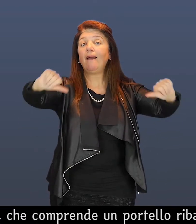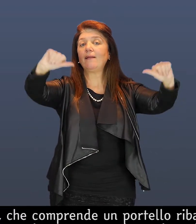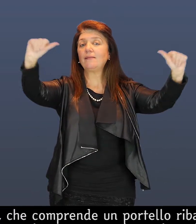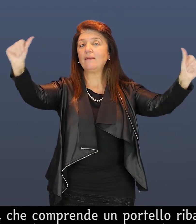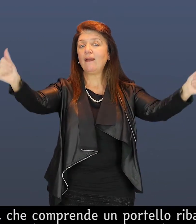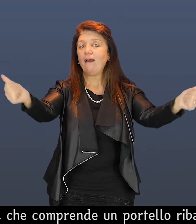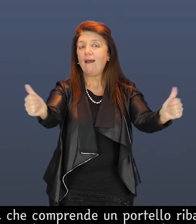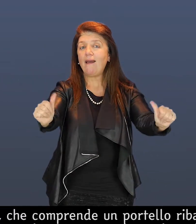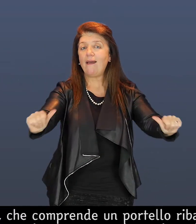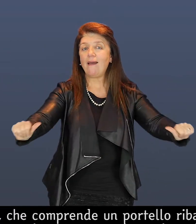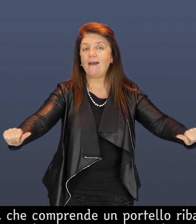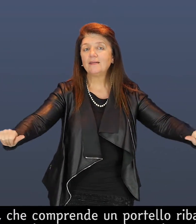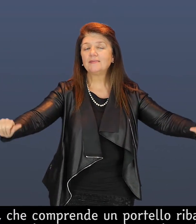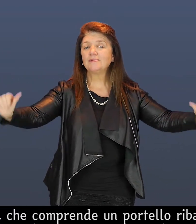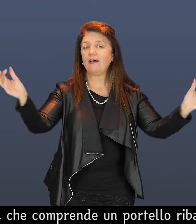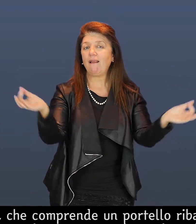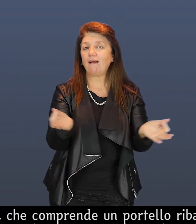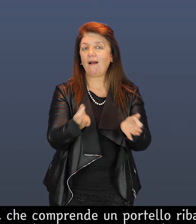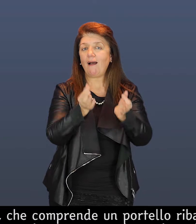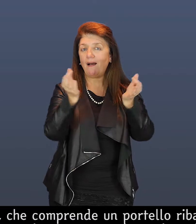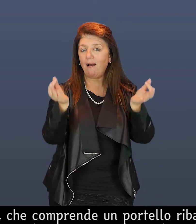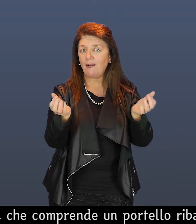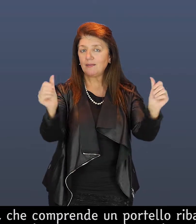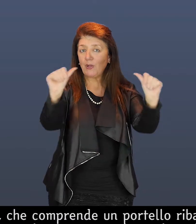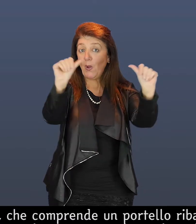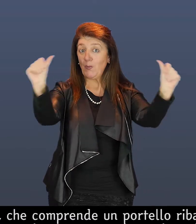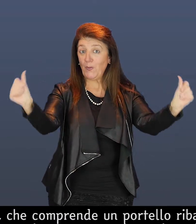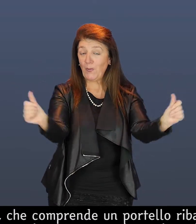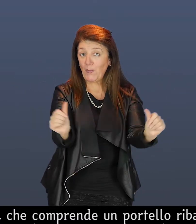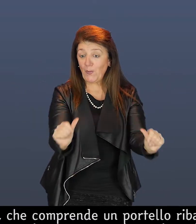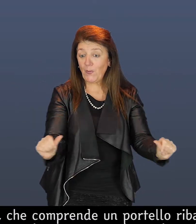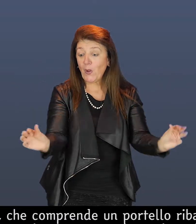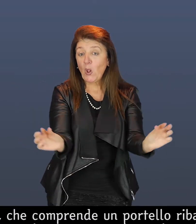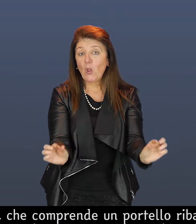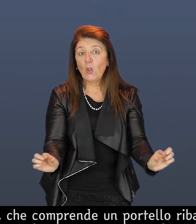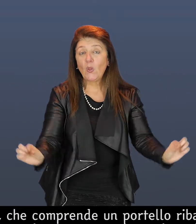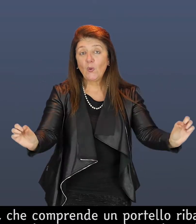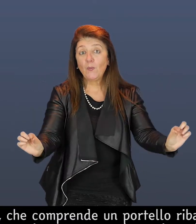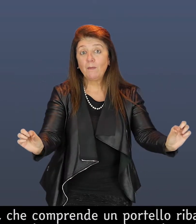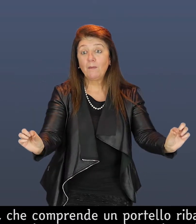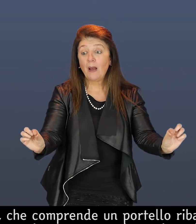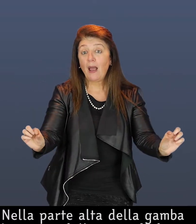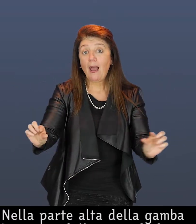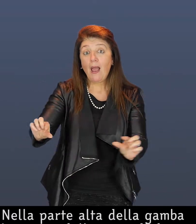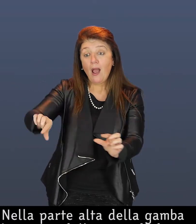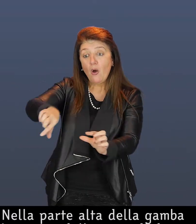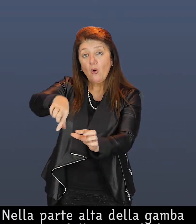sormontato da foglie Nella parte alta della gamba si trovano delle teste di donne in